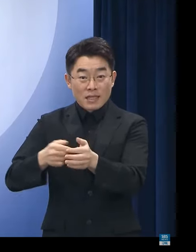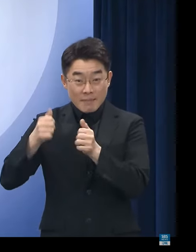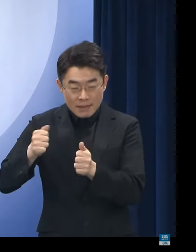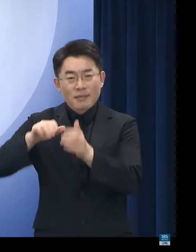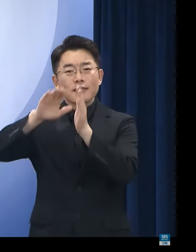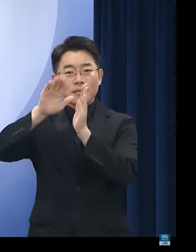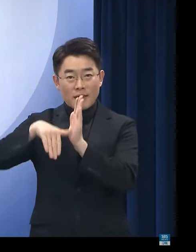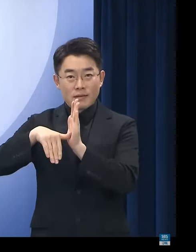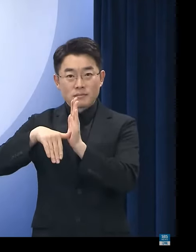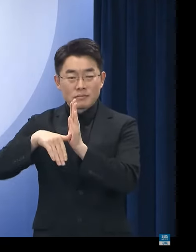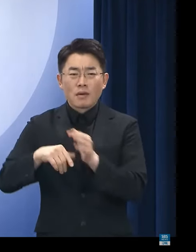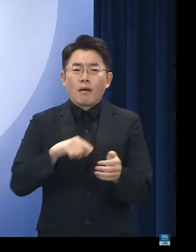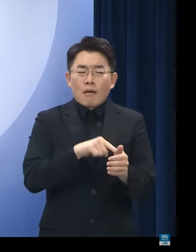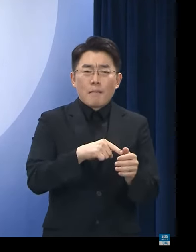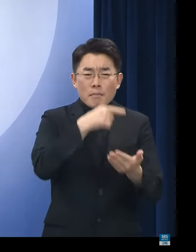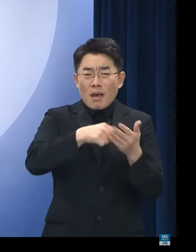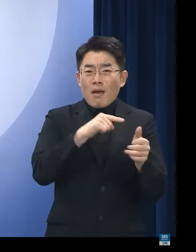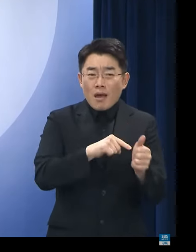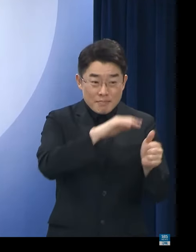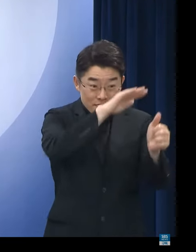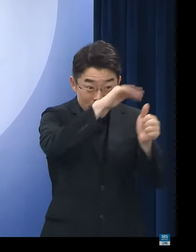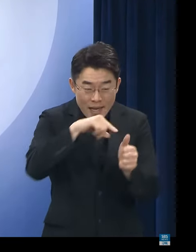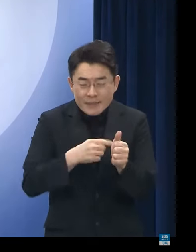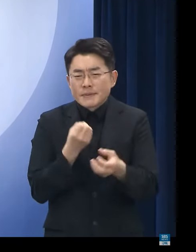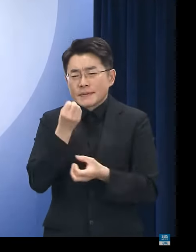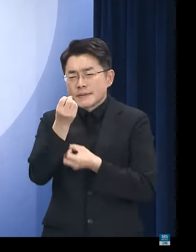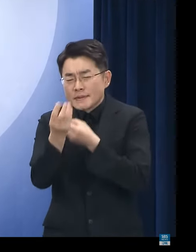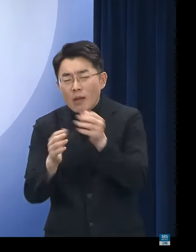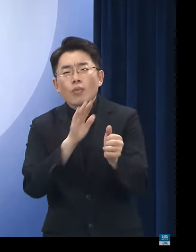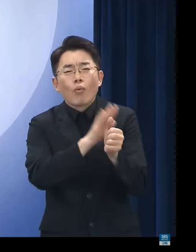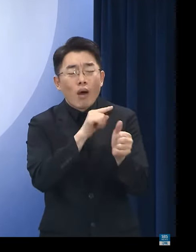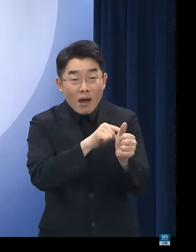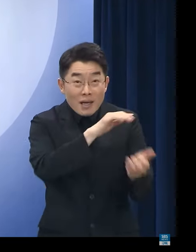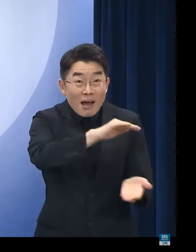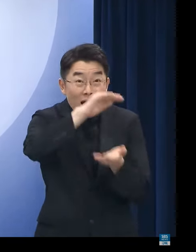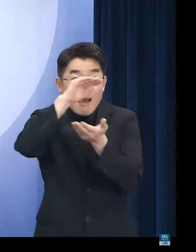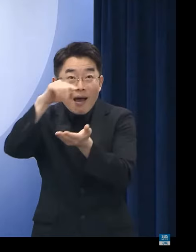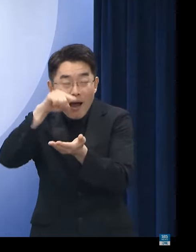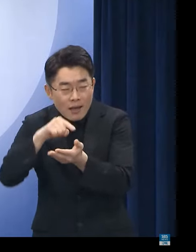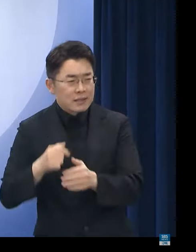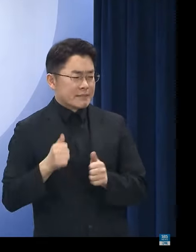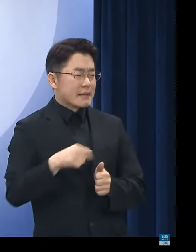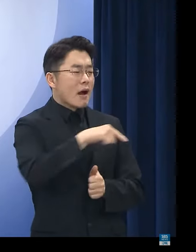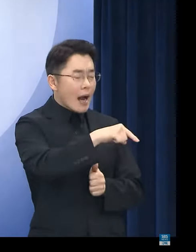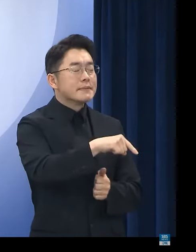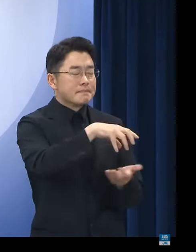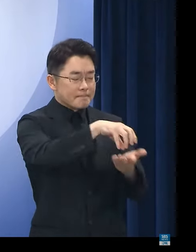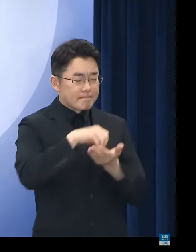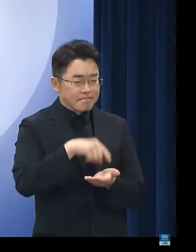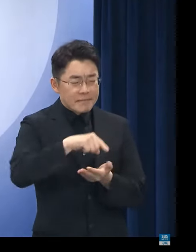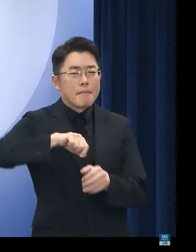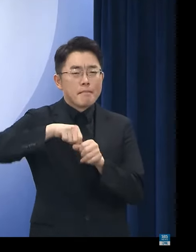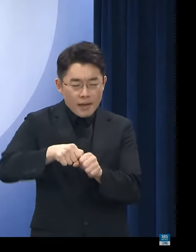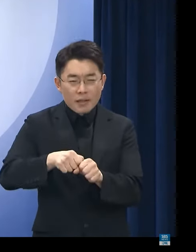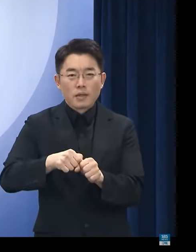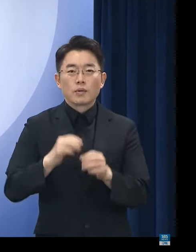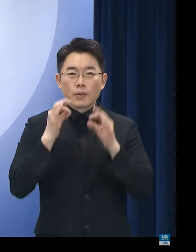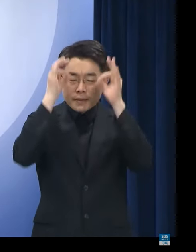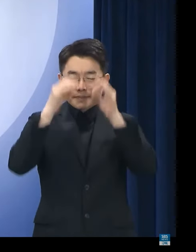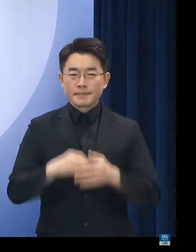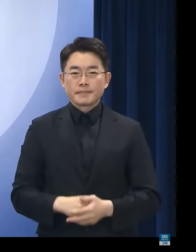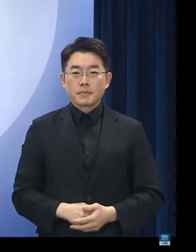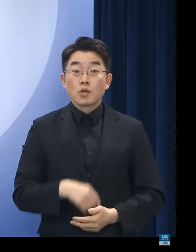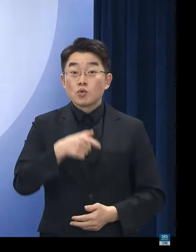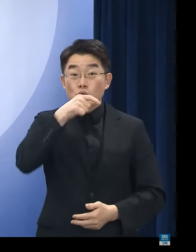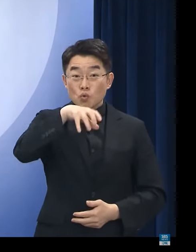피해자들의 재판 절차 진술권을 적극 보장해서 피해자들의 절박한 목소리가 양형에 반영될 수 있도록 하겠습니다. 현재 진행 중인